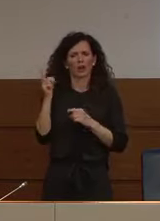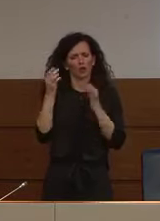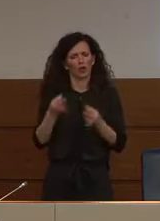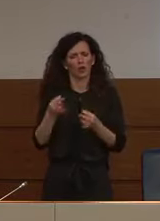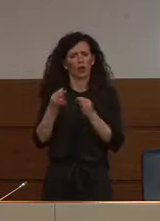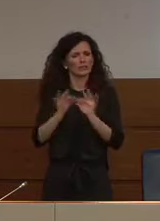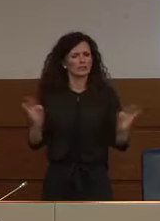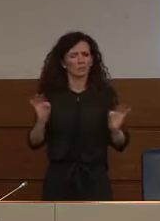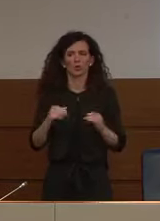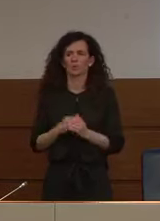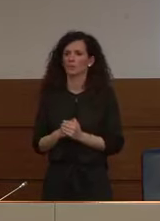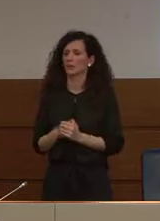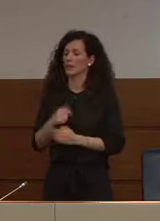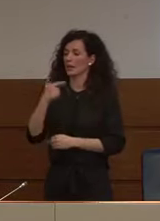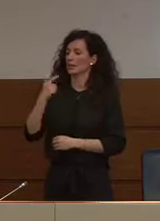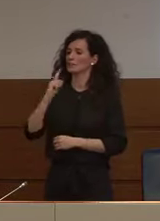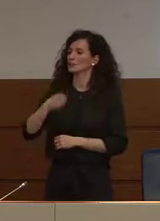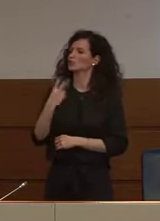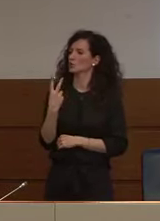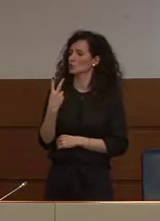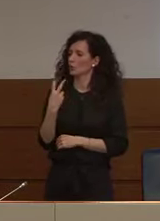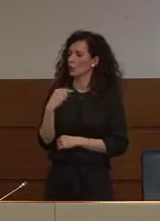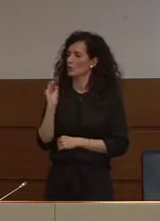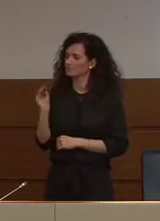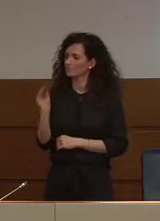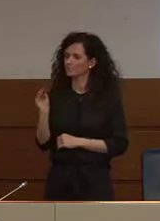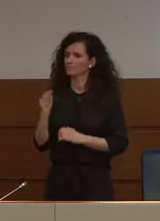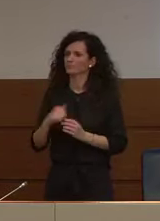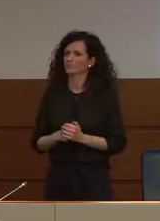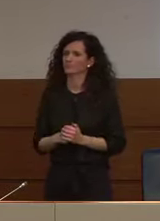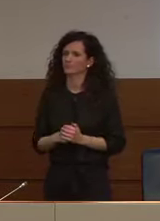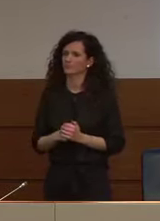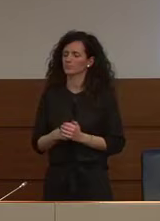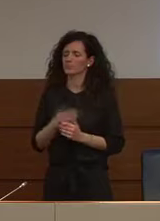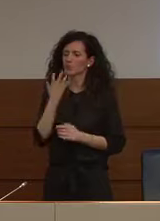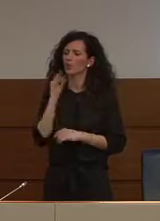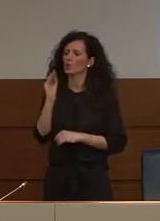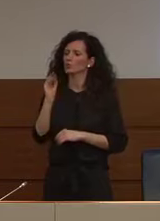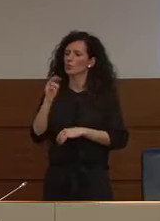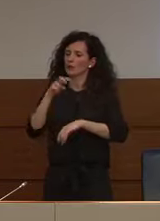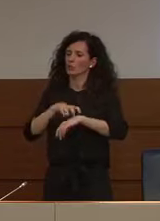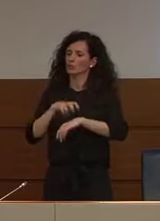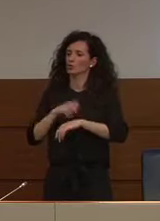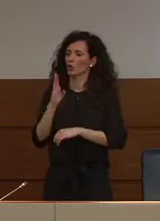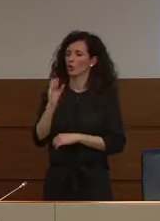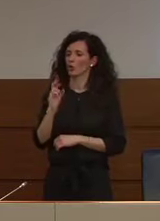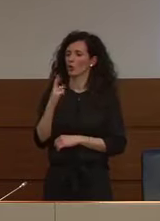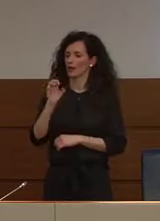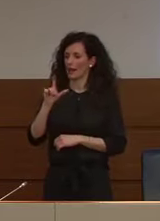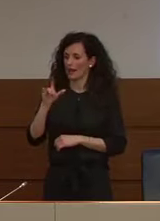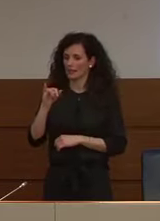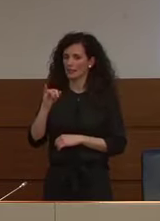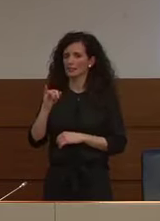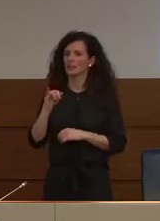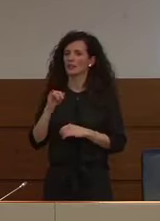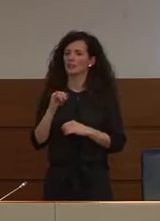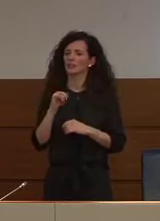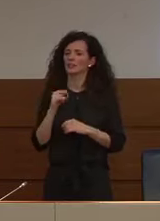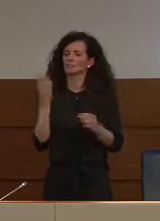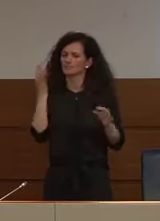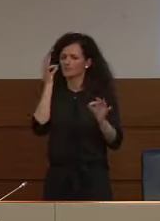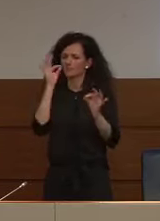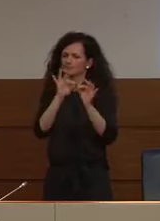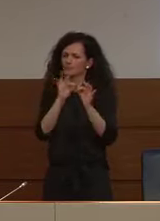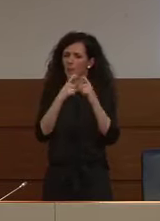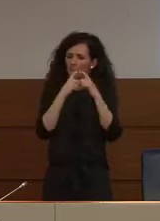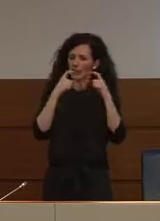buonasera sono Sabene del Tg2 volevo fare una domanda intanto al dottor Borrelli rispetto alle mascherine o tutto il materiale in